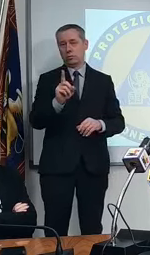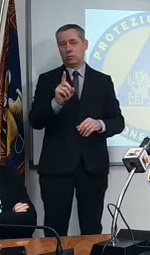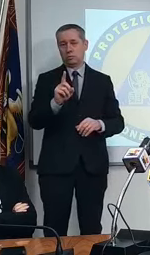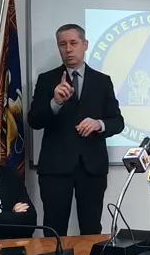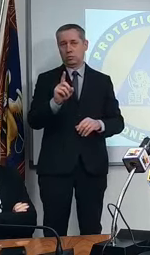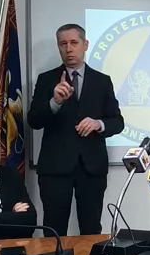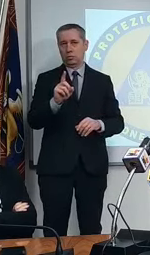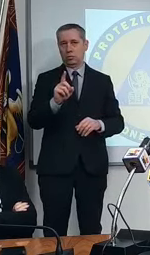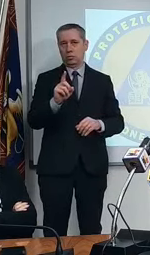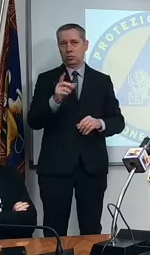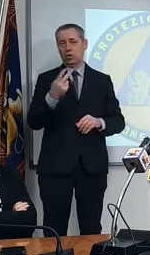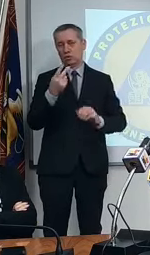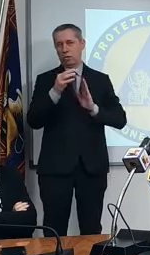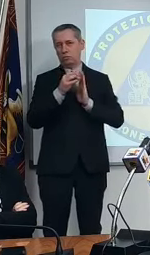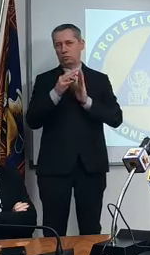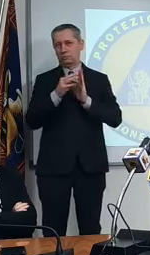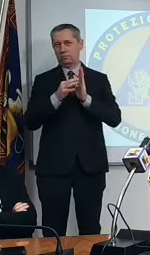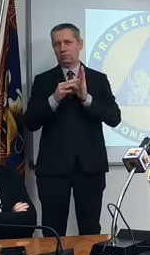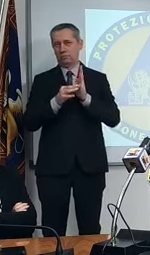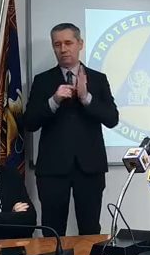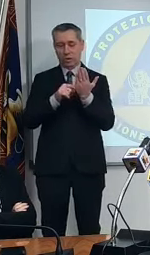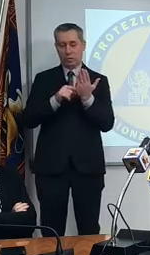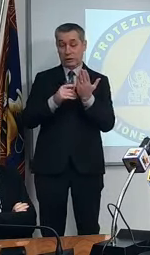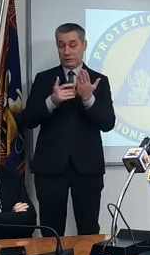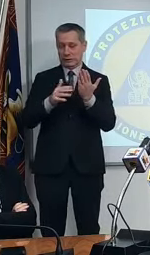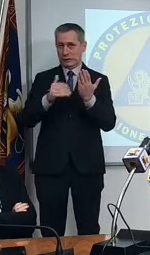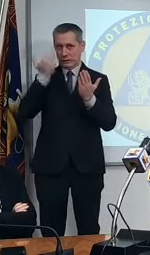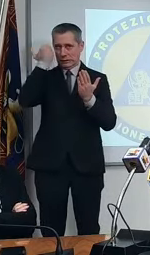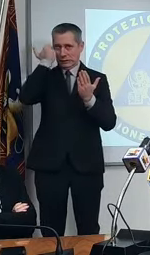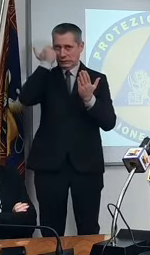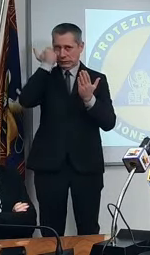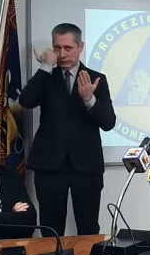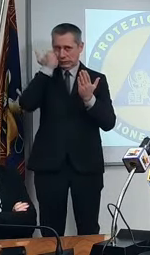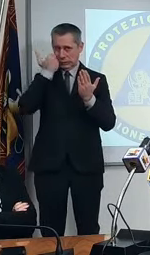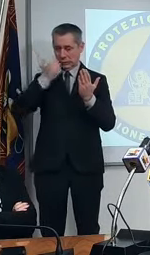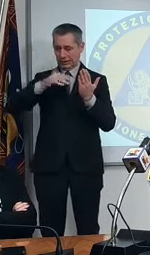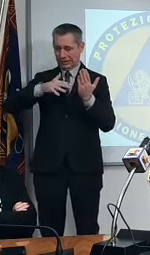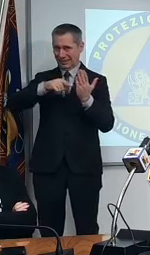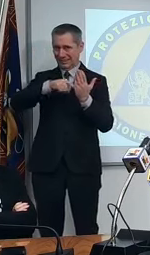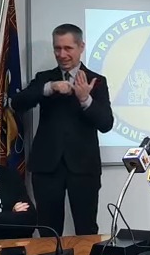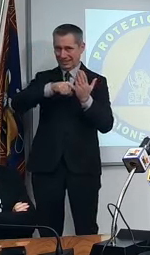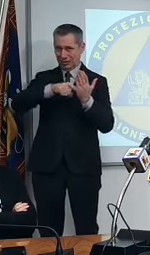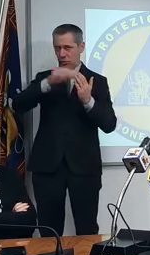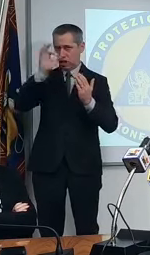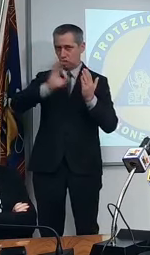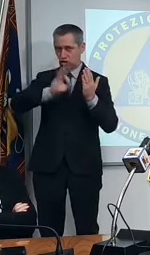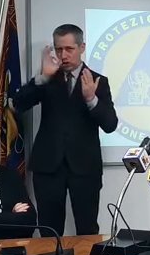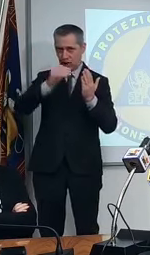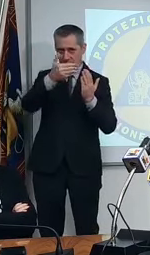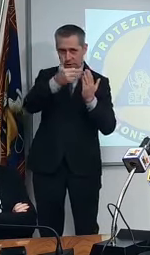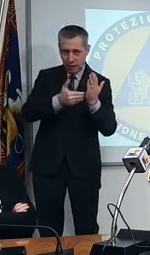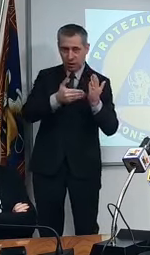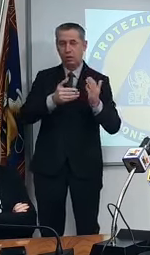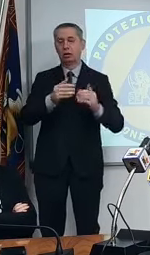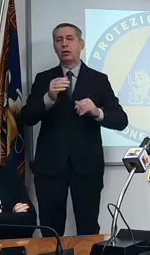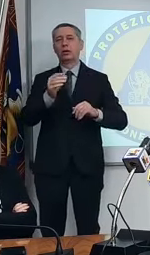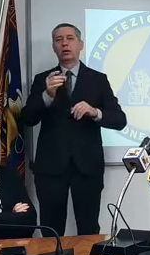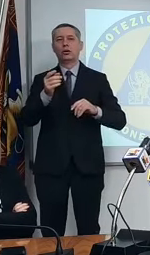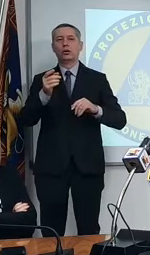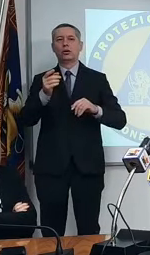che seppur, diciamo, ai limiti in zona Cesarini, sia per l'incidenza che